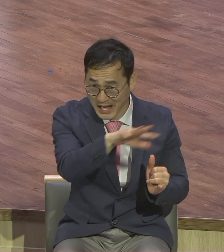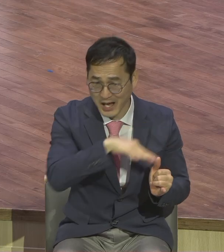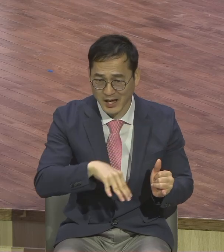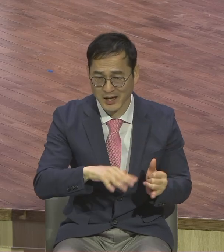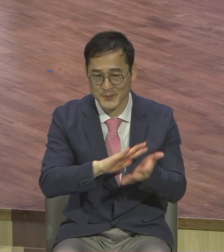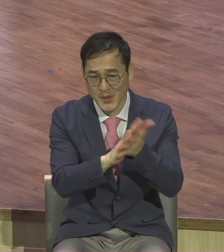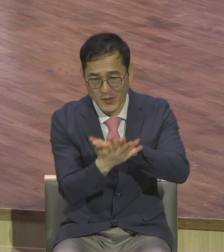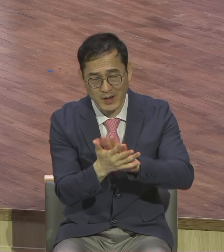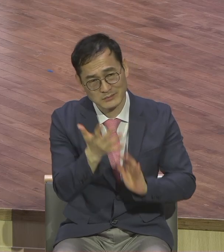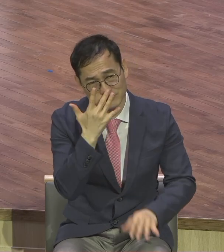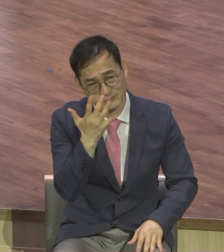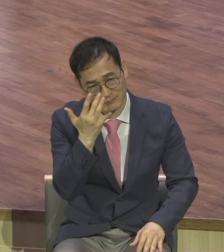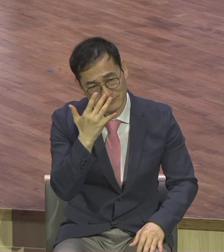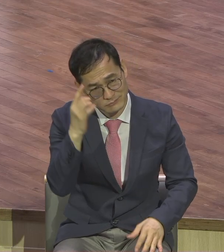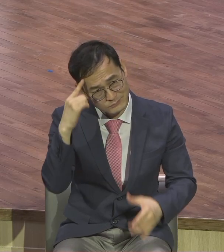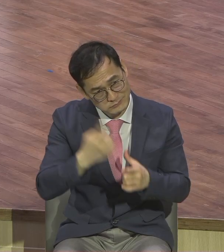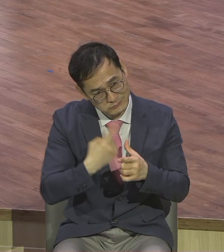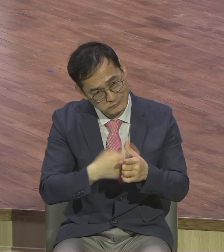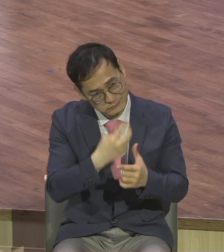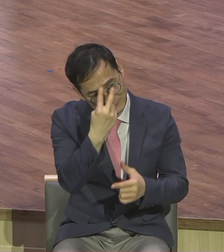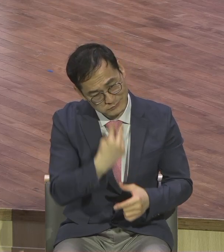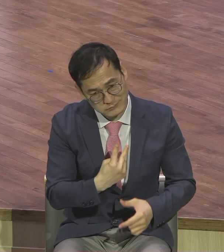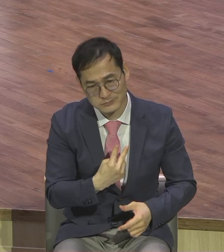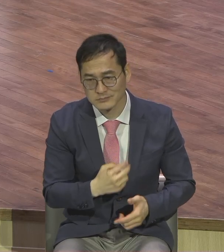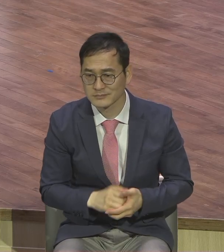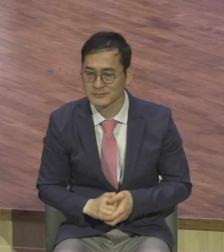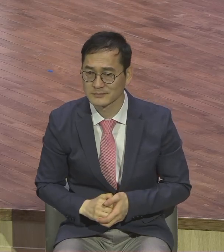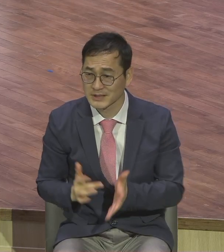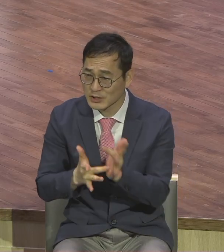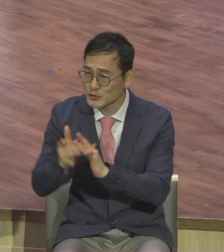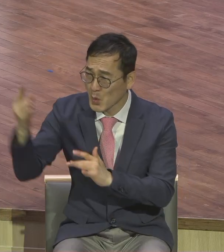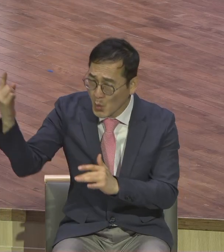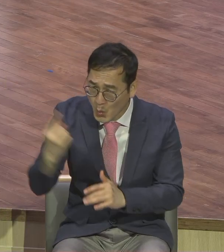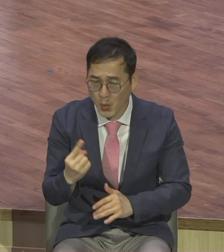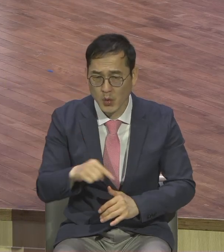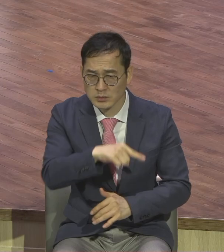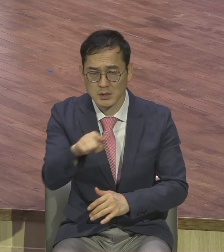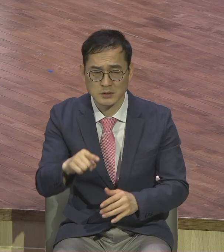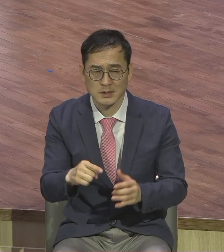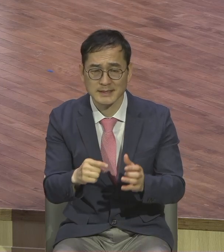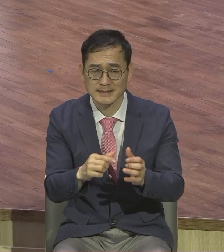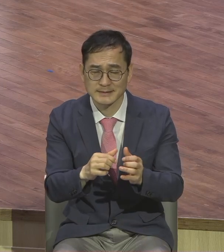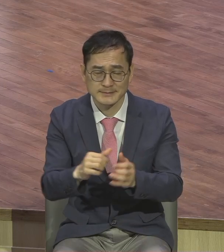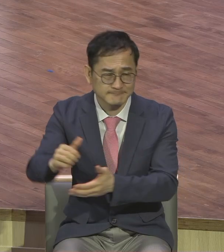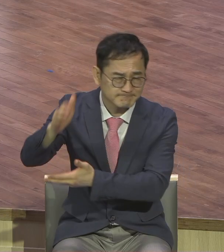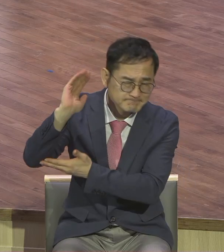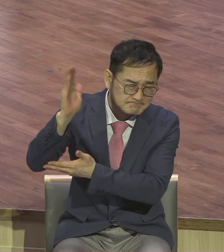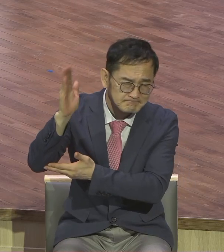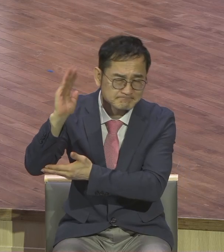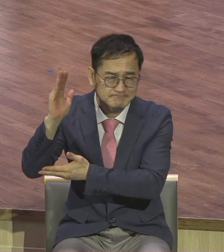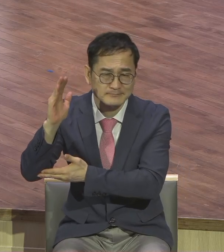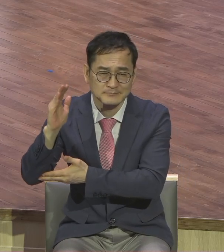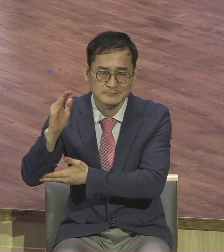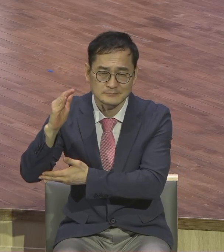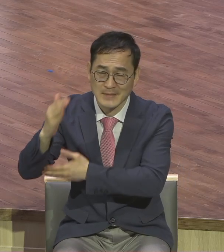빠져있었어요. 예수님이 오셔서 그렇게 엄청난 인간이 할 수 없는 심만이 할 수 있는 그런